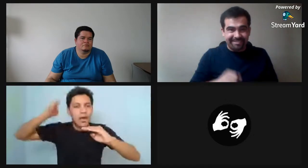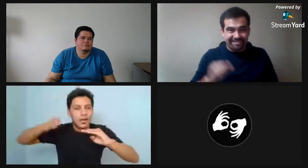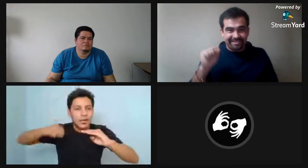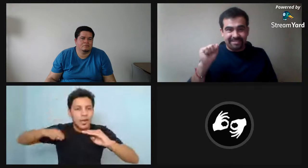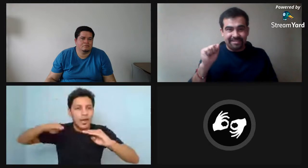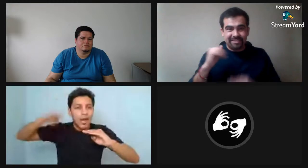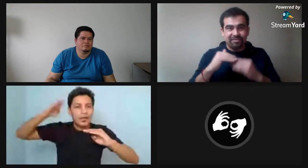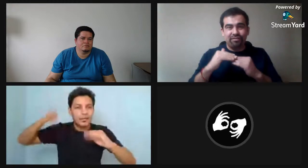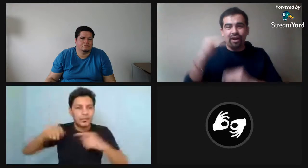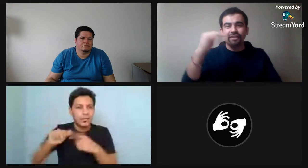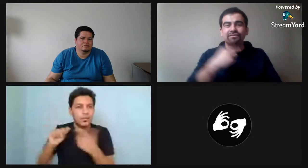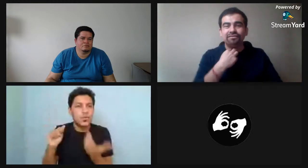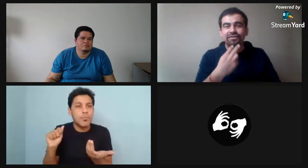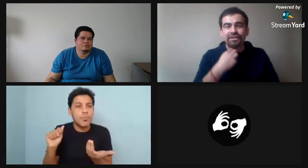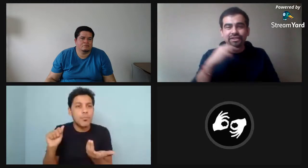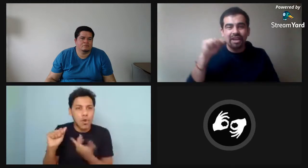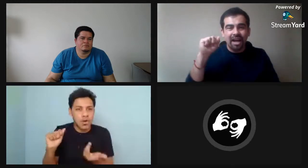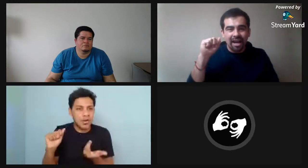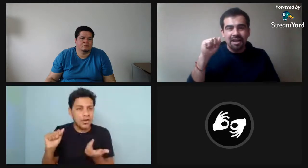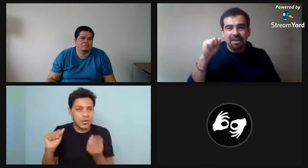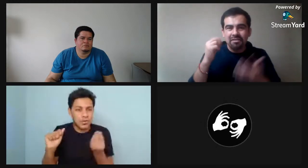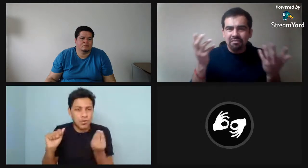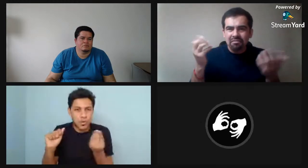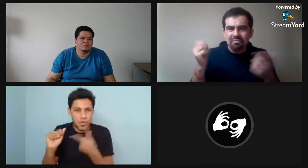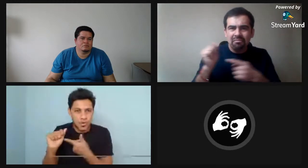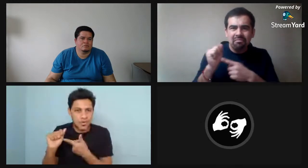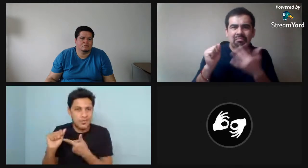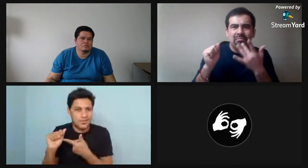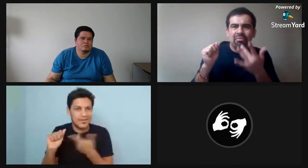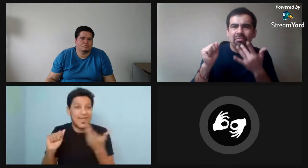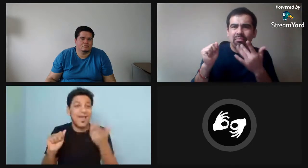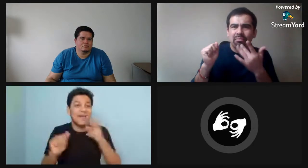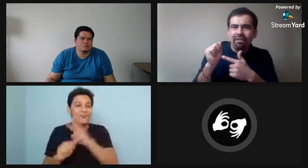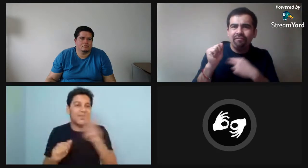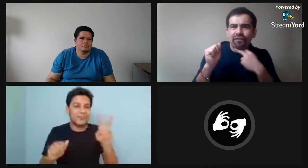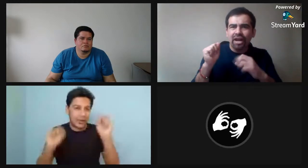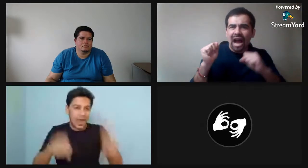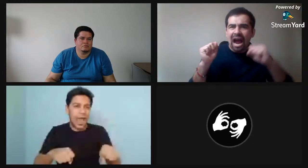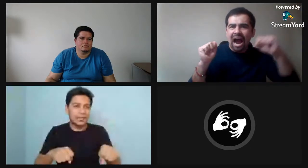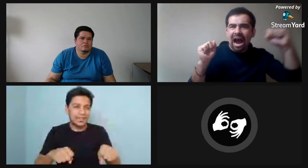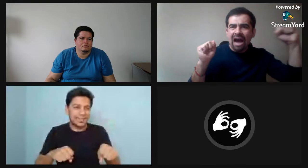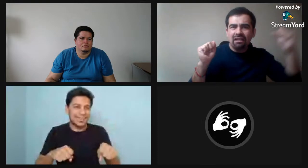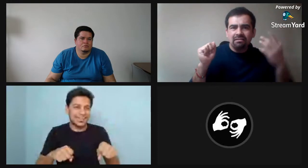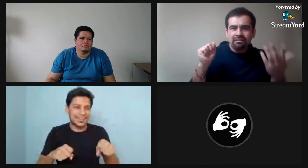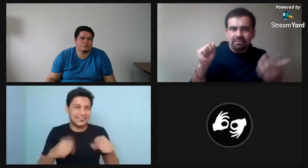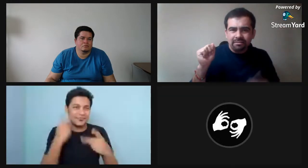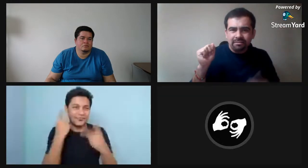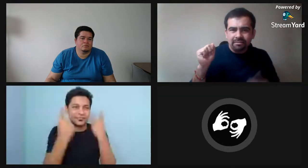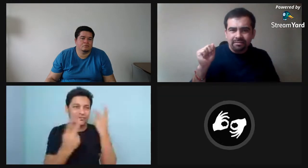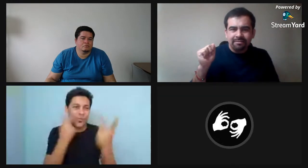Entonces, por ejemplo. Si dice una A. La voz tiene distintas entonaciones.